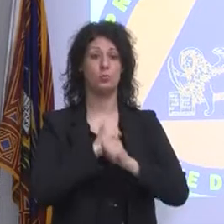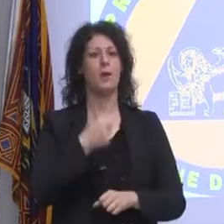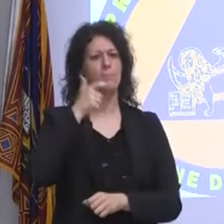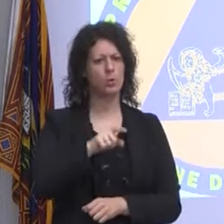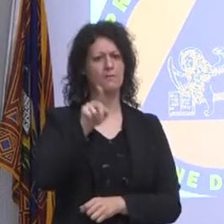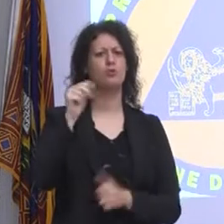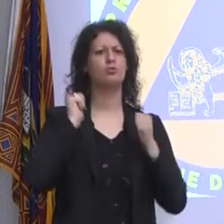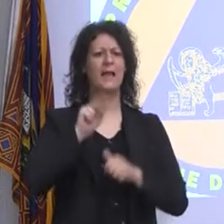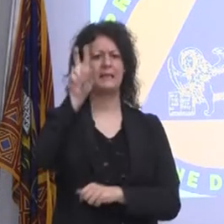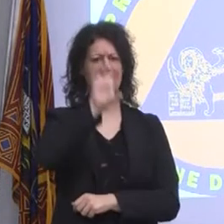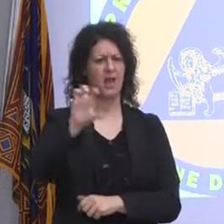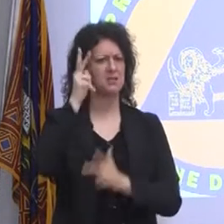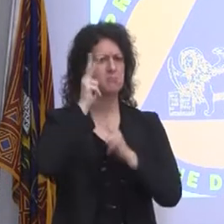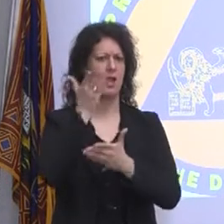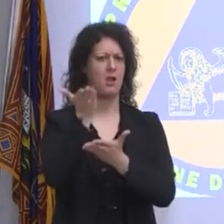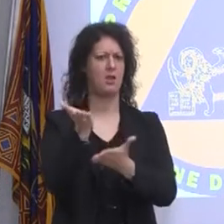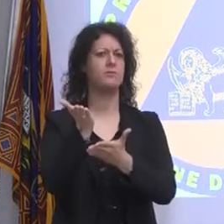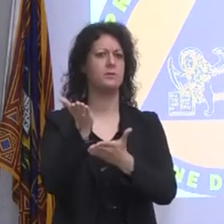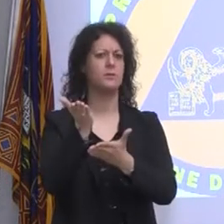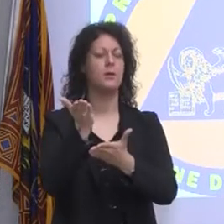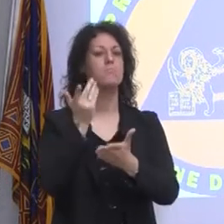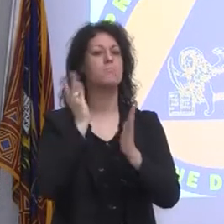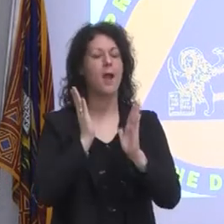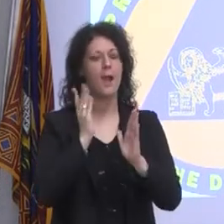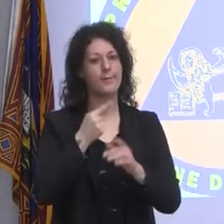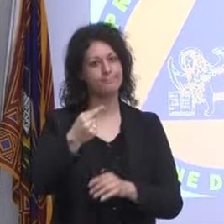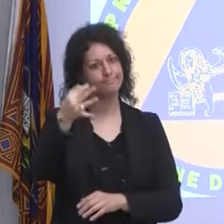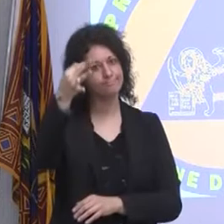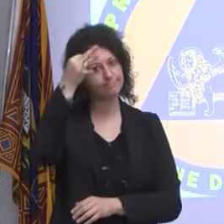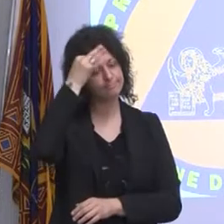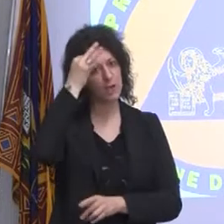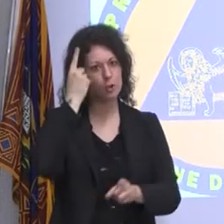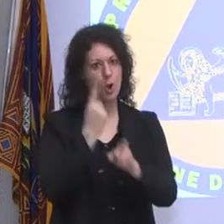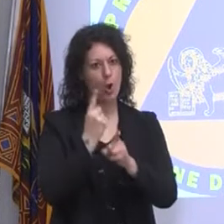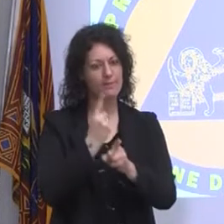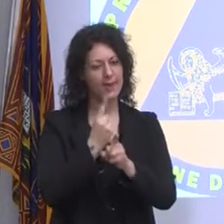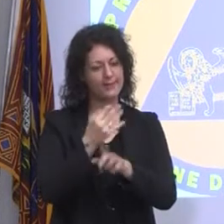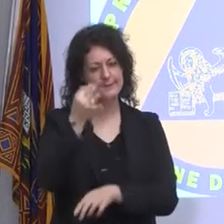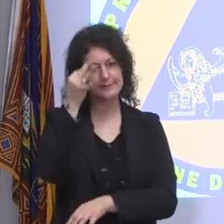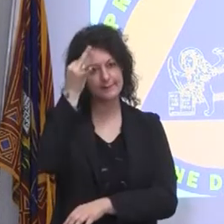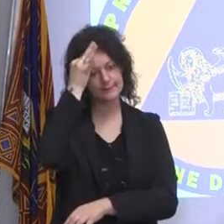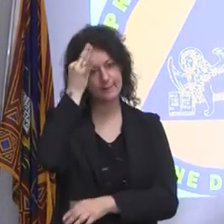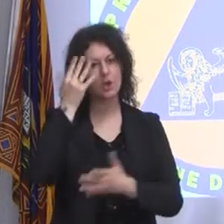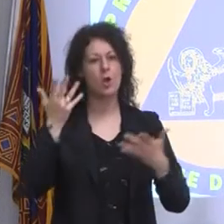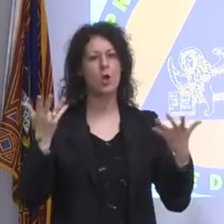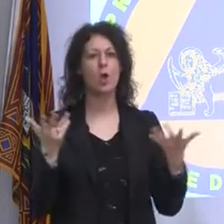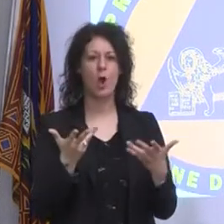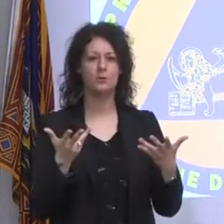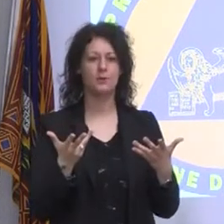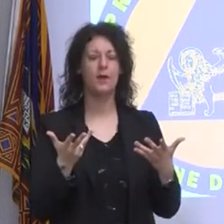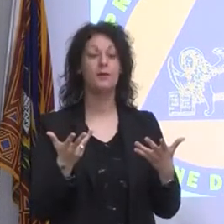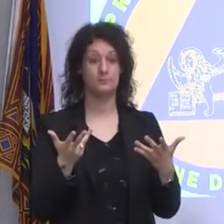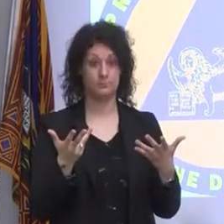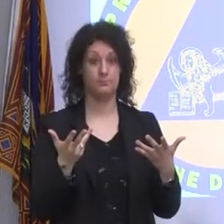sono persone per bene, per i veneti devono fissarsi in testa una roba, che noi passiamo la responsabilità